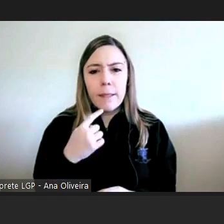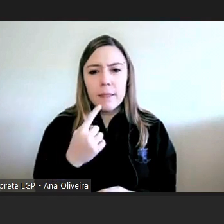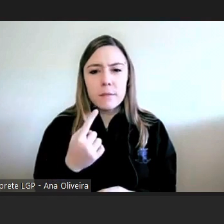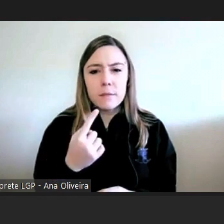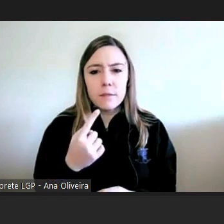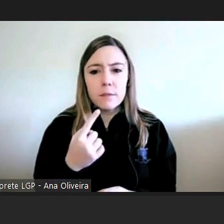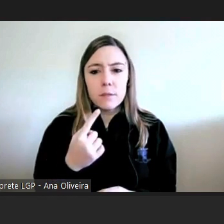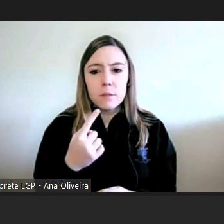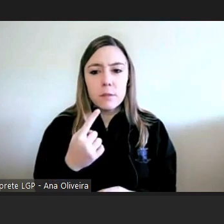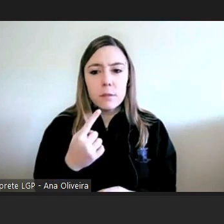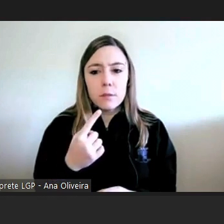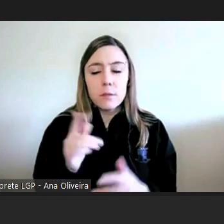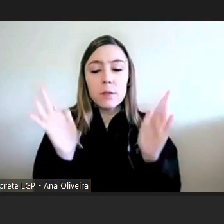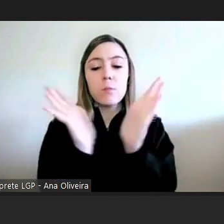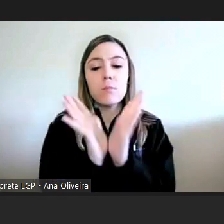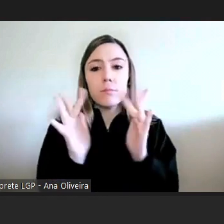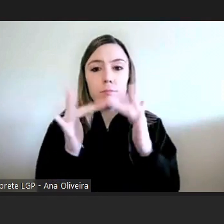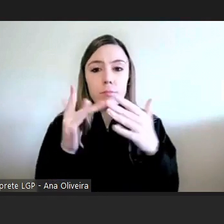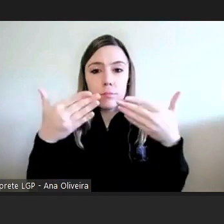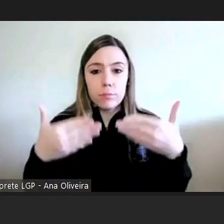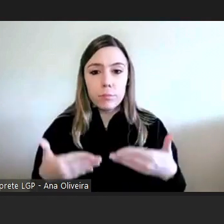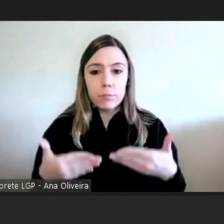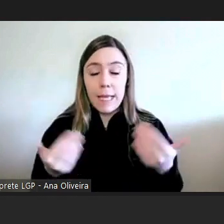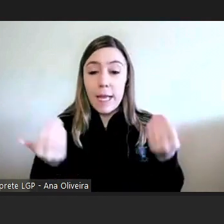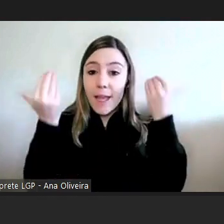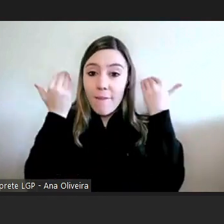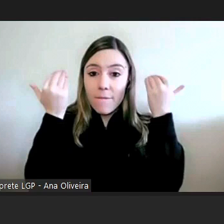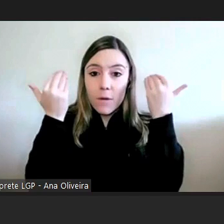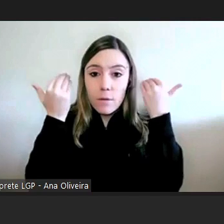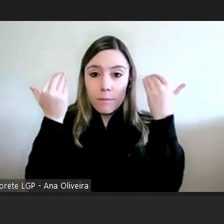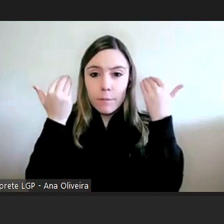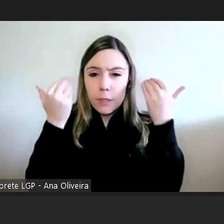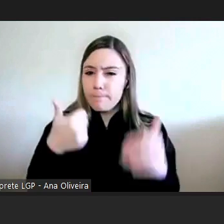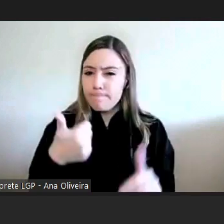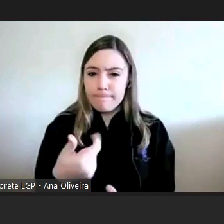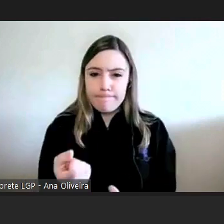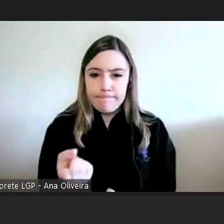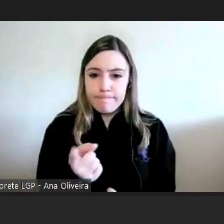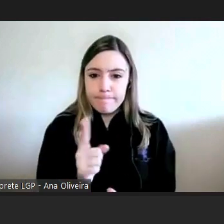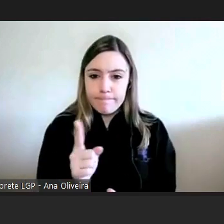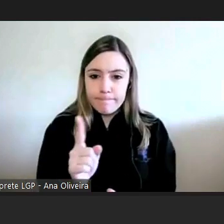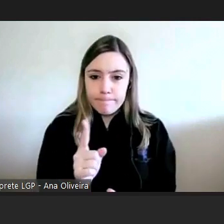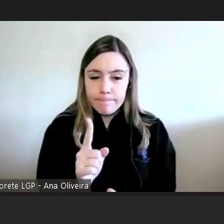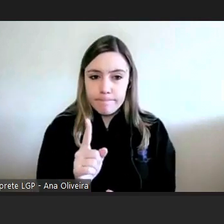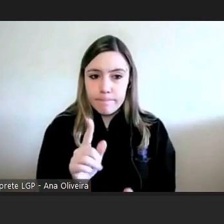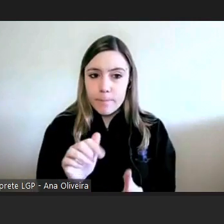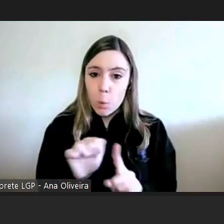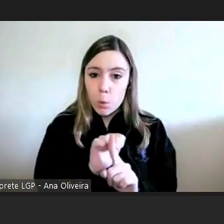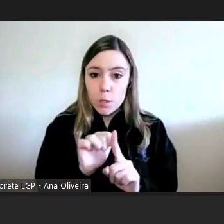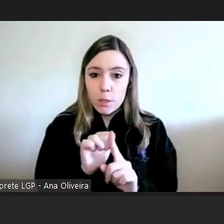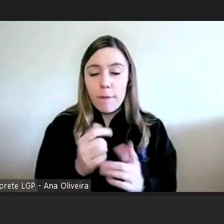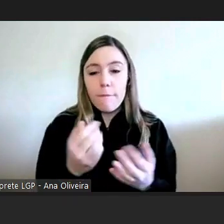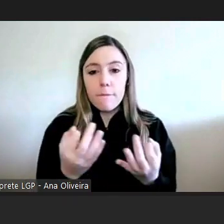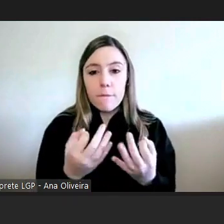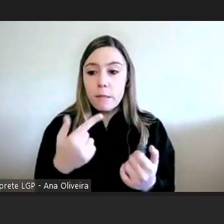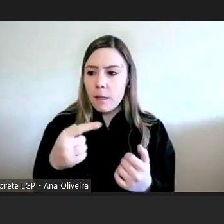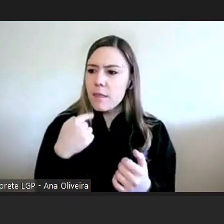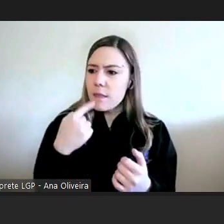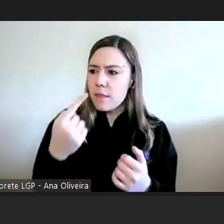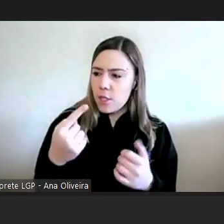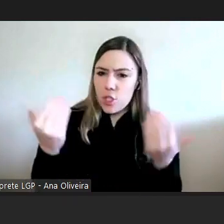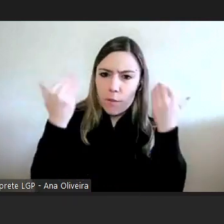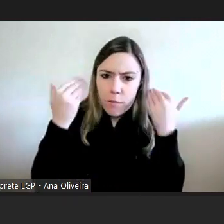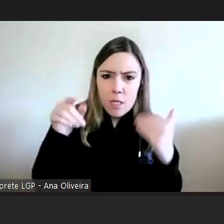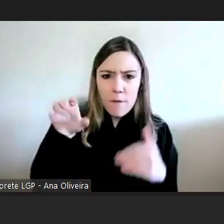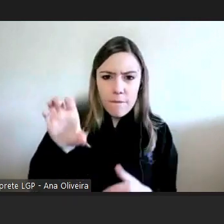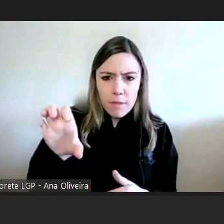num determinado site havia uma informação que não estava correta que estava indicada de uma maneira que se lia e